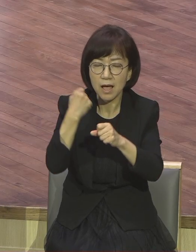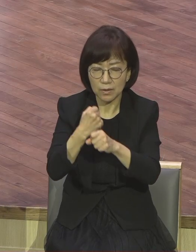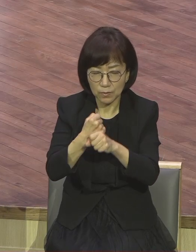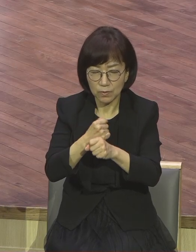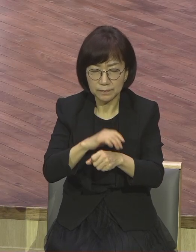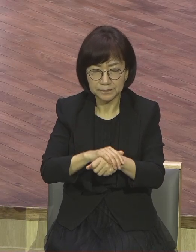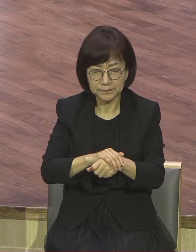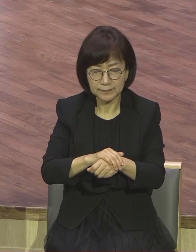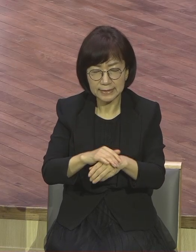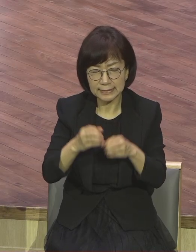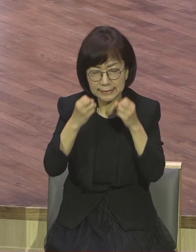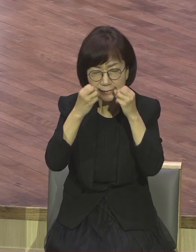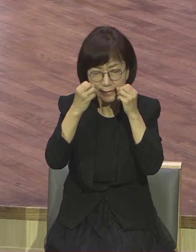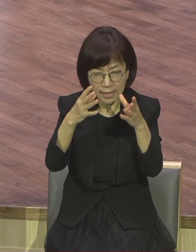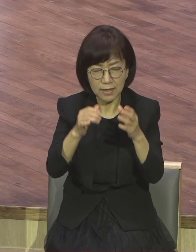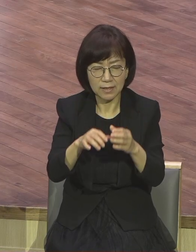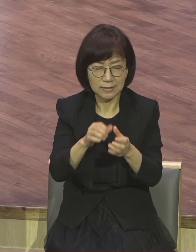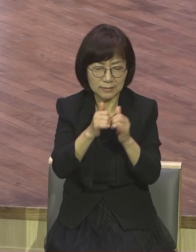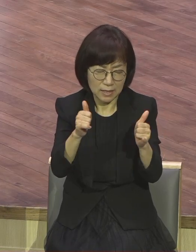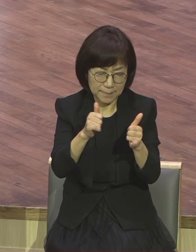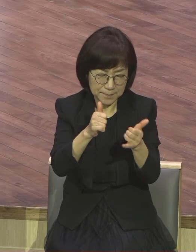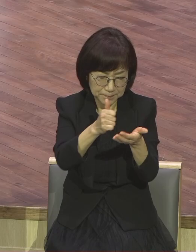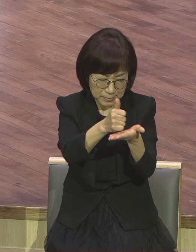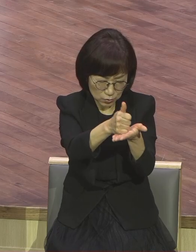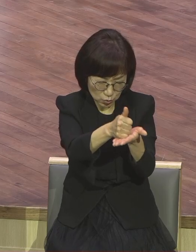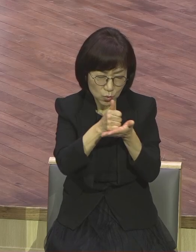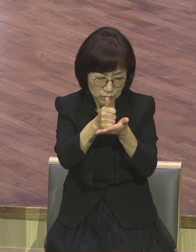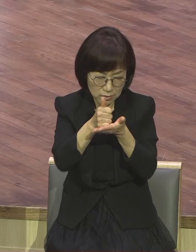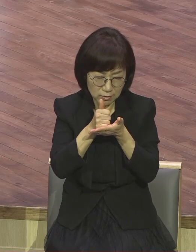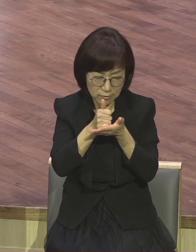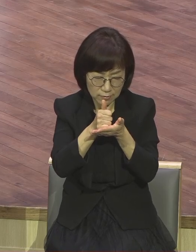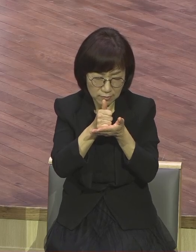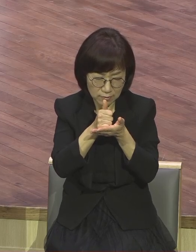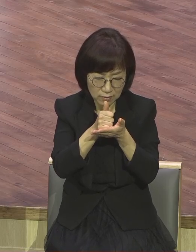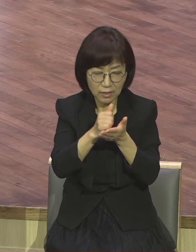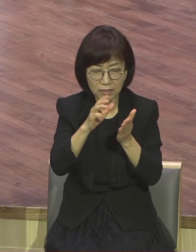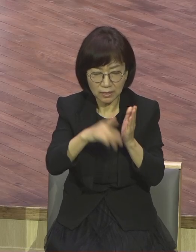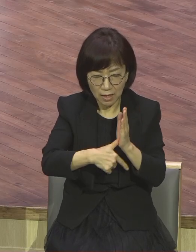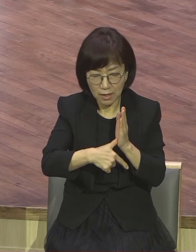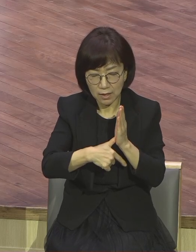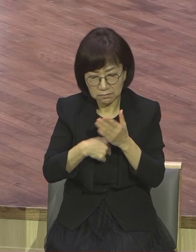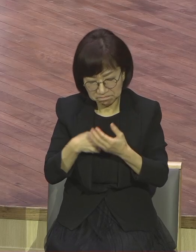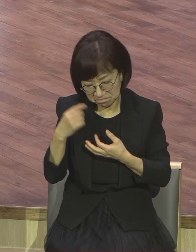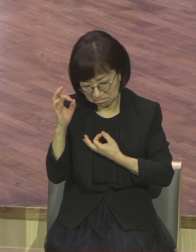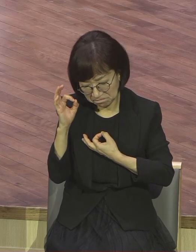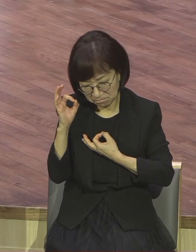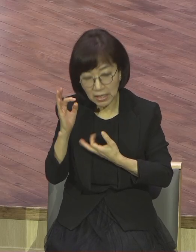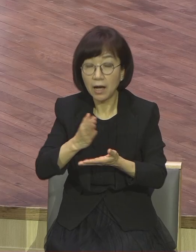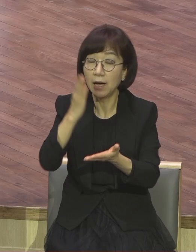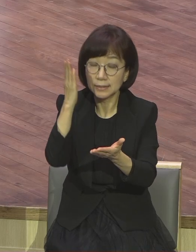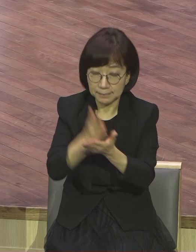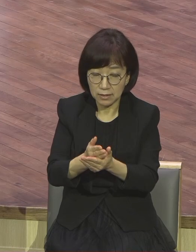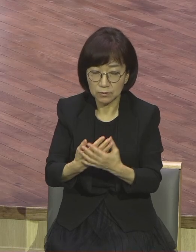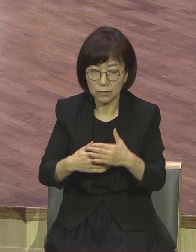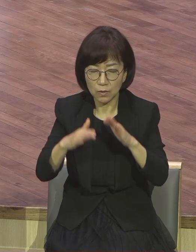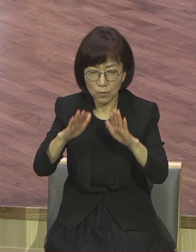아무 생각 없이 아예 포기하고 그렇게 있지 말고 오늘 말씀을 듣고 정신을 차리고 내 주위를